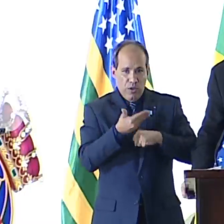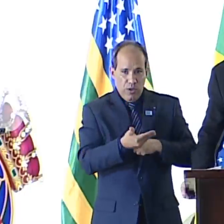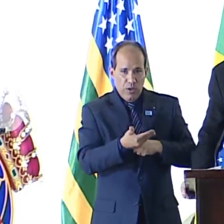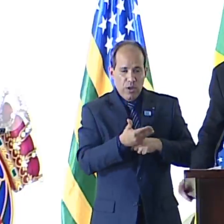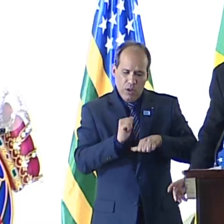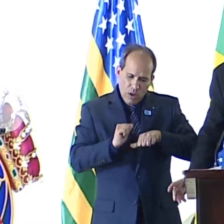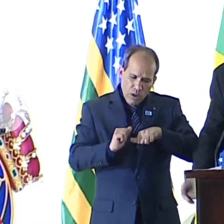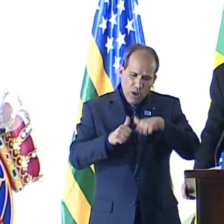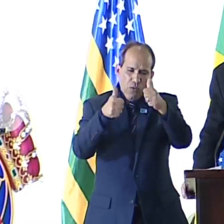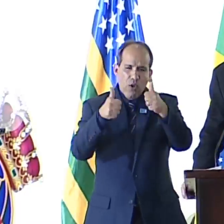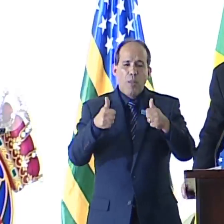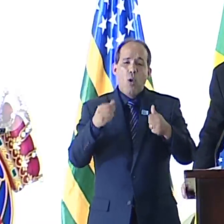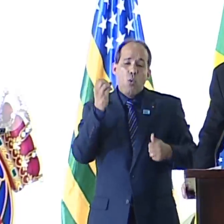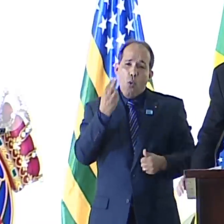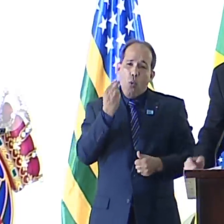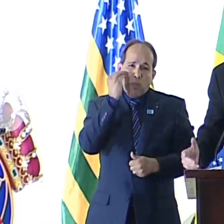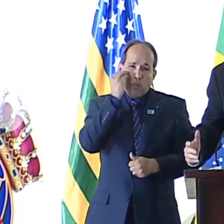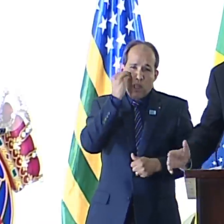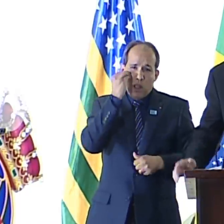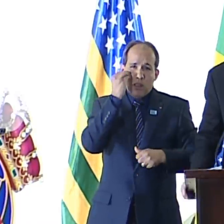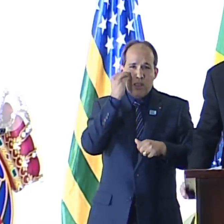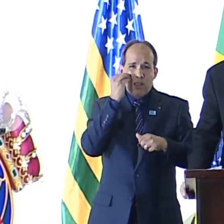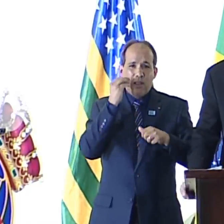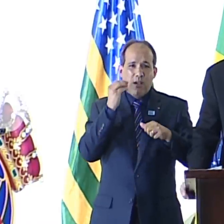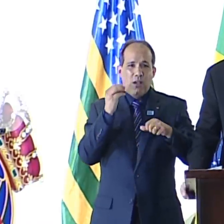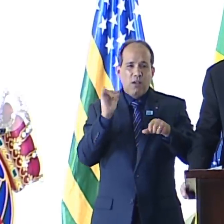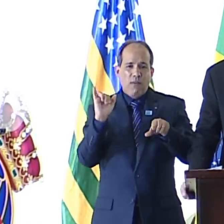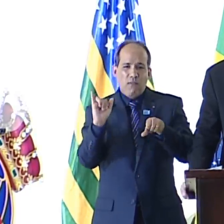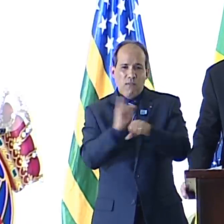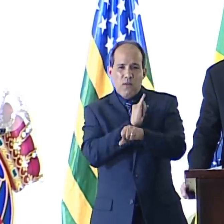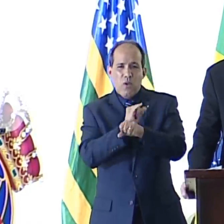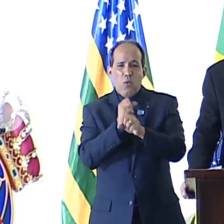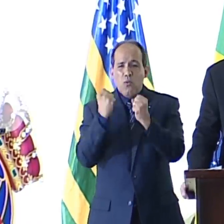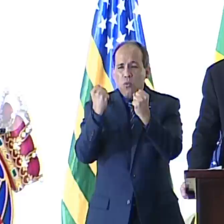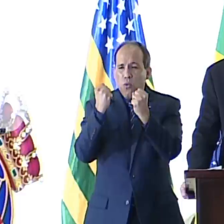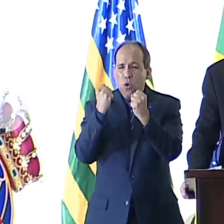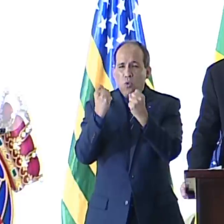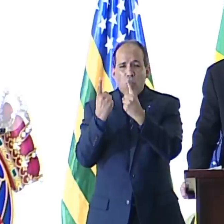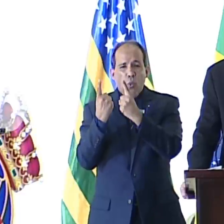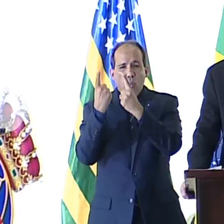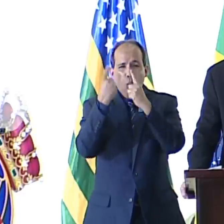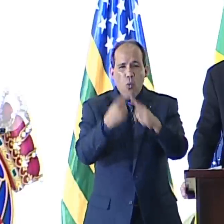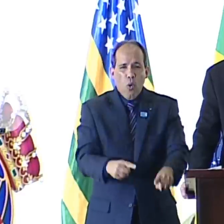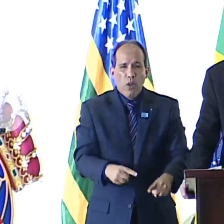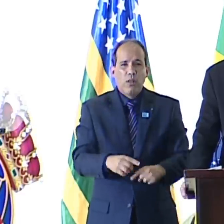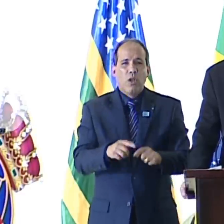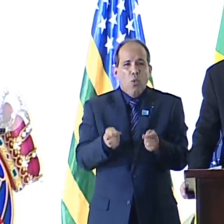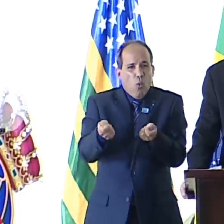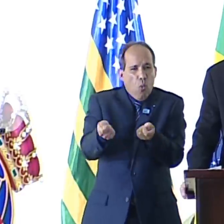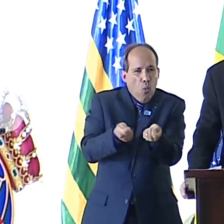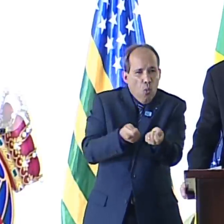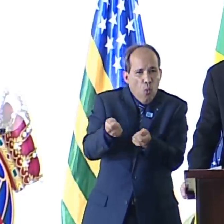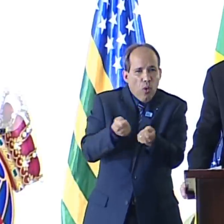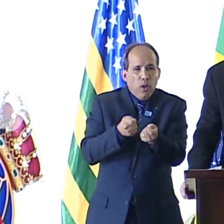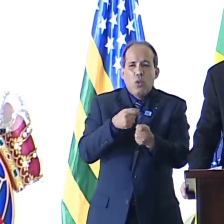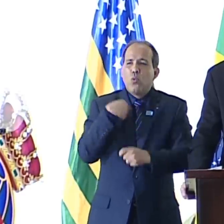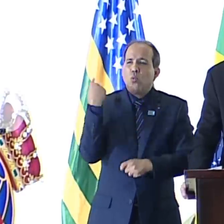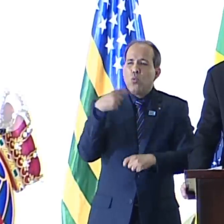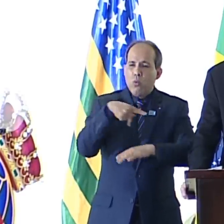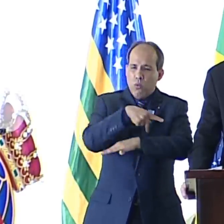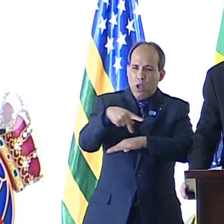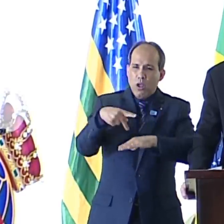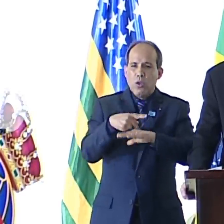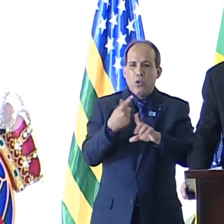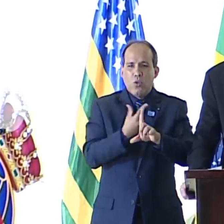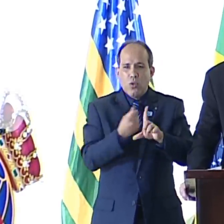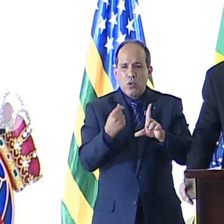e a transformam, ou tentam transformá-la, num gigantesco aparato prescritivo destinado a reformatar e controlar todas as relações sociais e